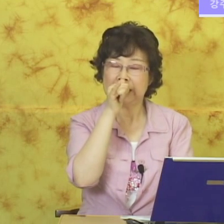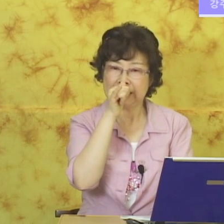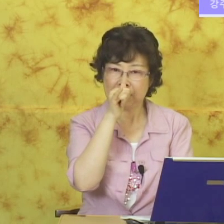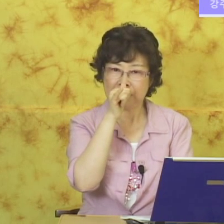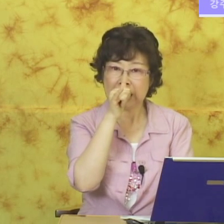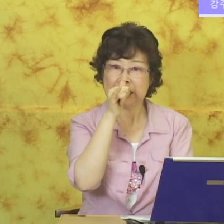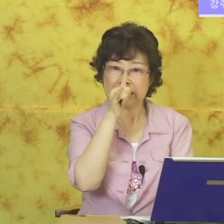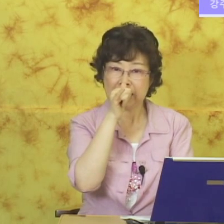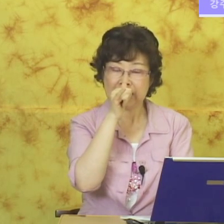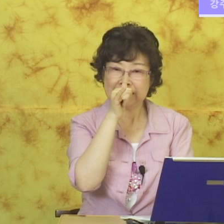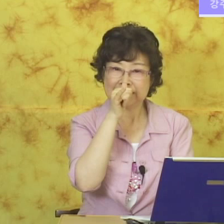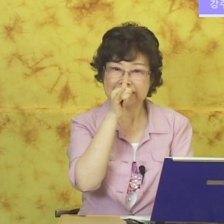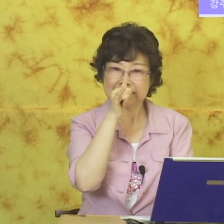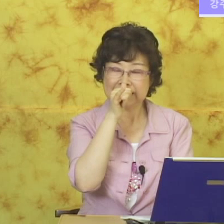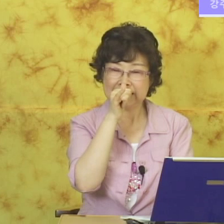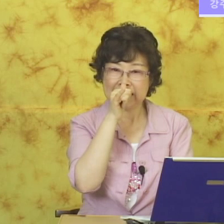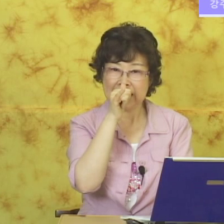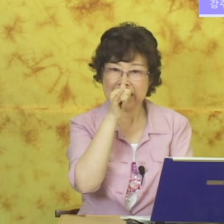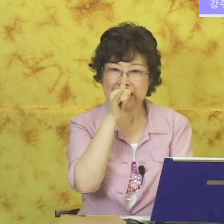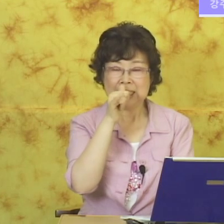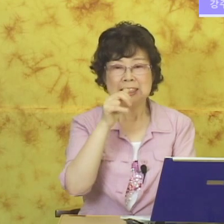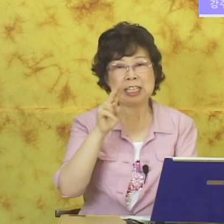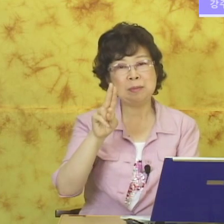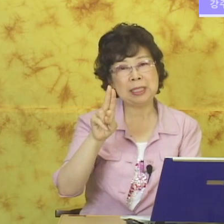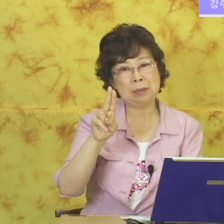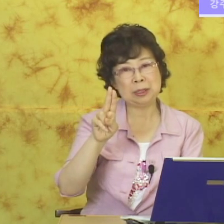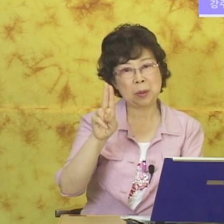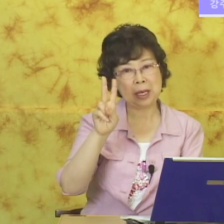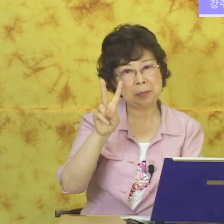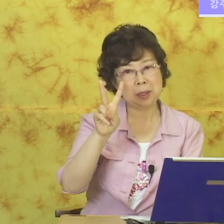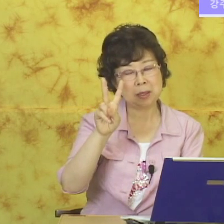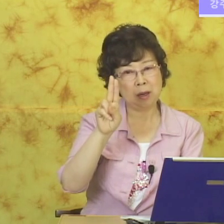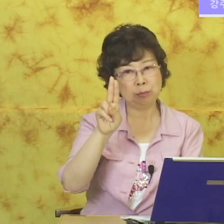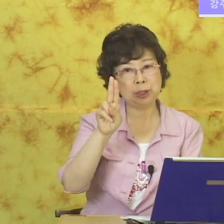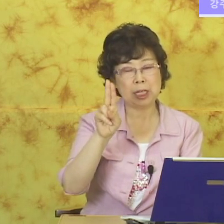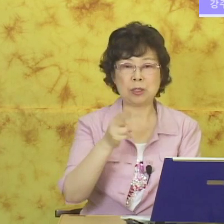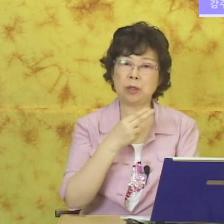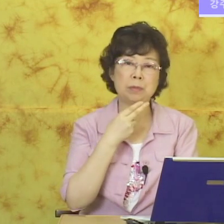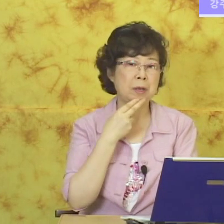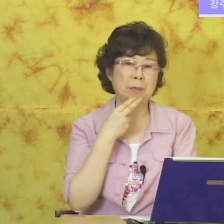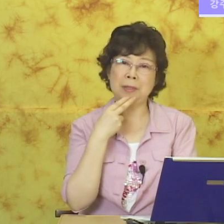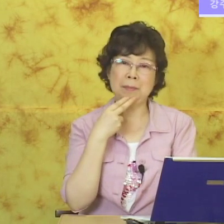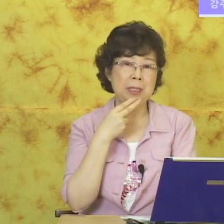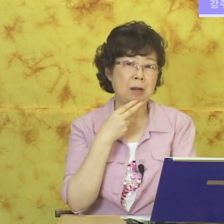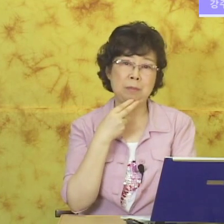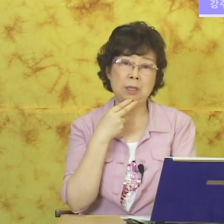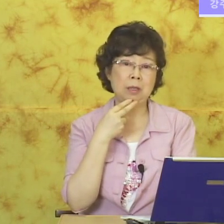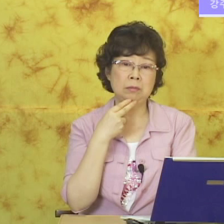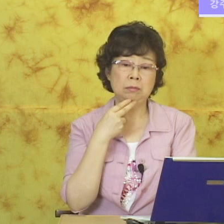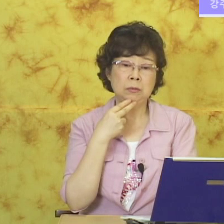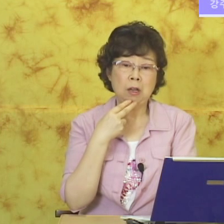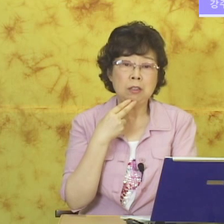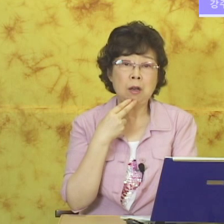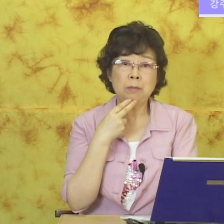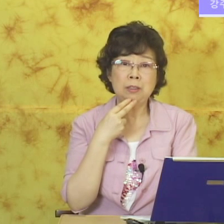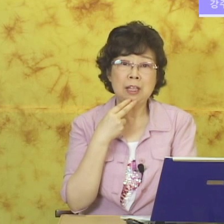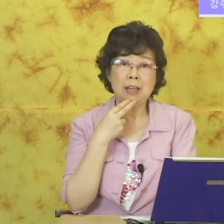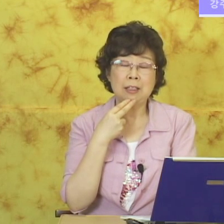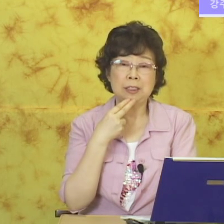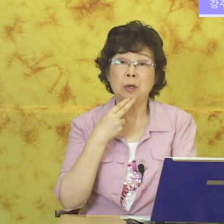있답니다. 있다. 자 1번 2번 손가락을 펴서 붙여가지고 이러면 없답니다. 없다. 아니 나 없는데? 할 때